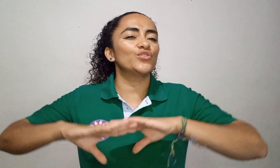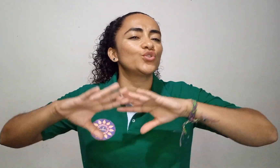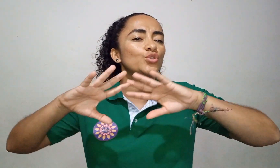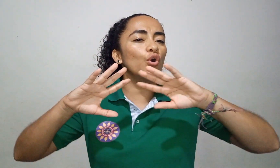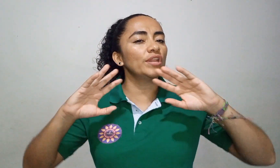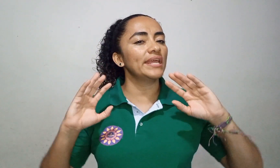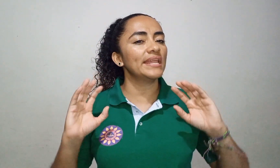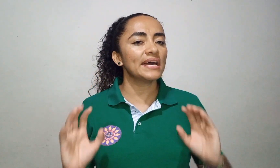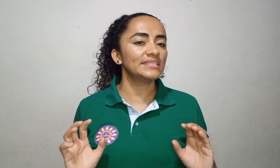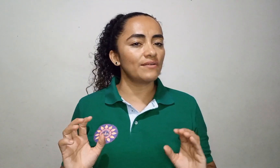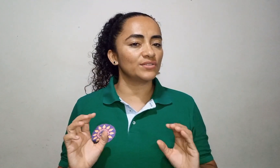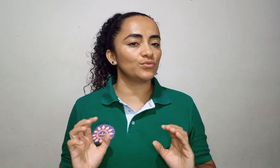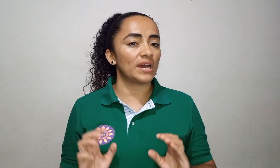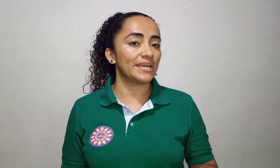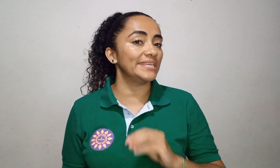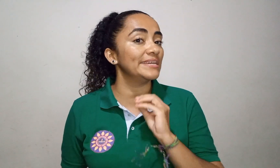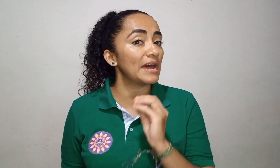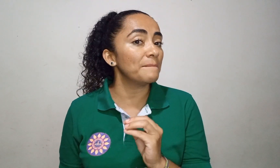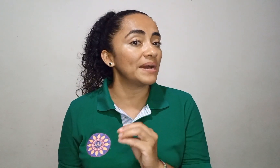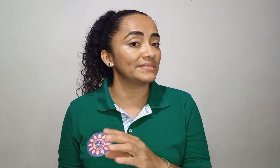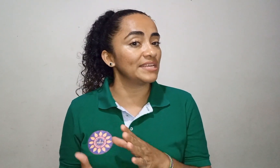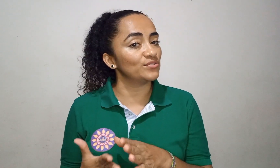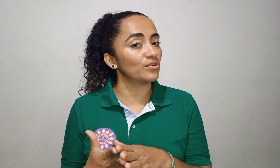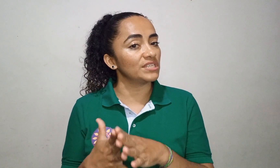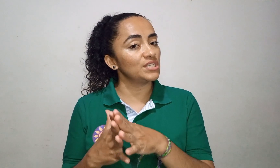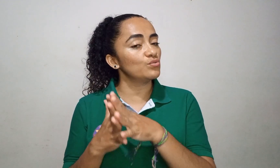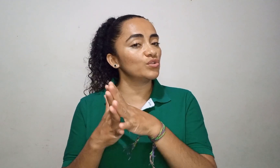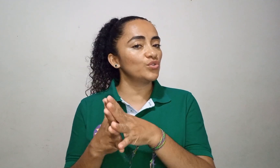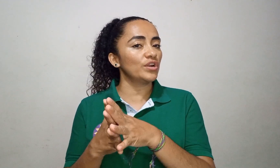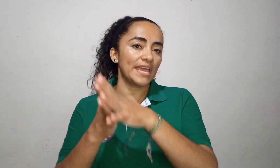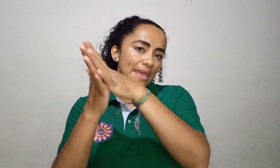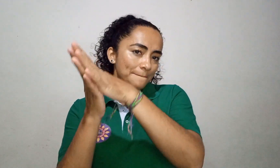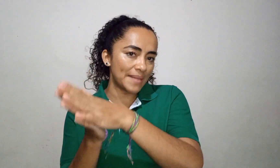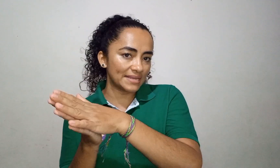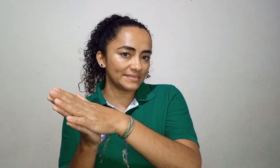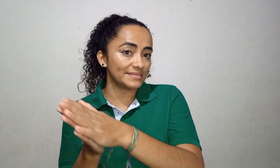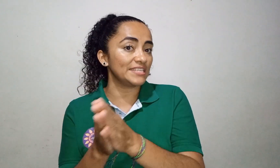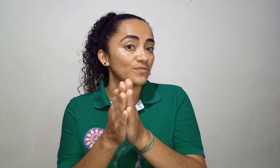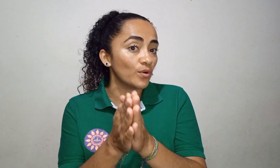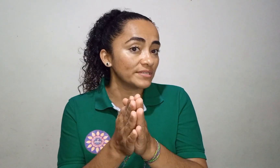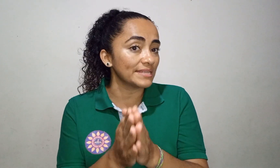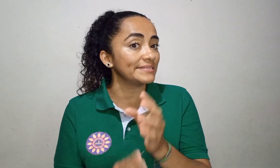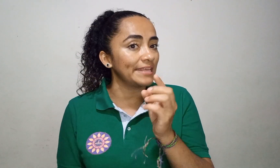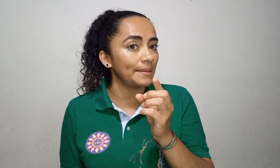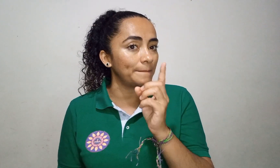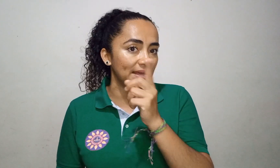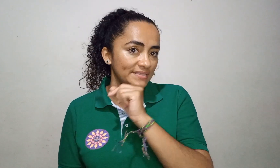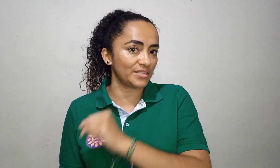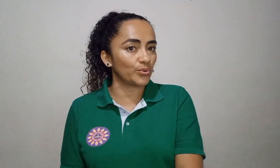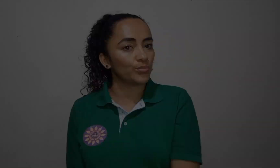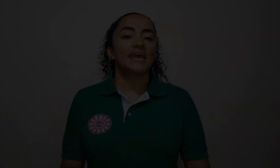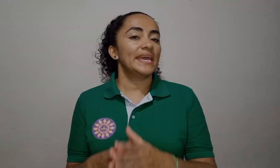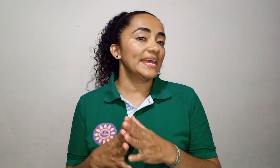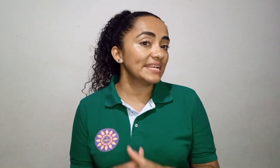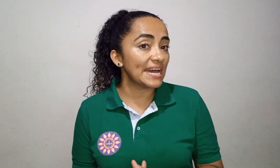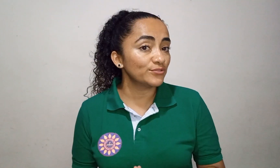toneladas de basura y gran parte de estos residuos son envases y bolsas de plástico. El gasto